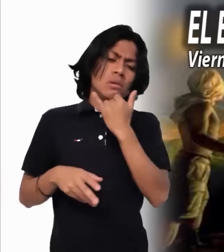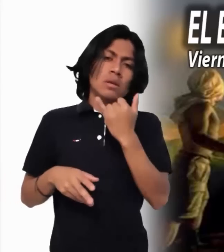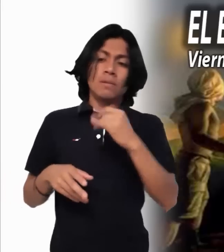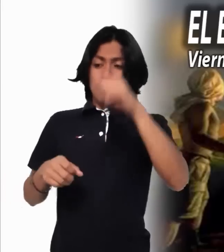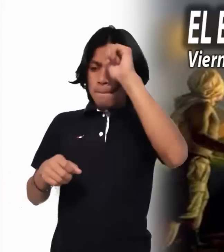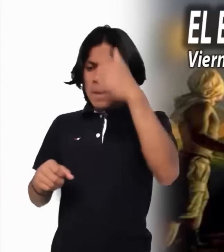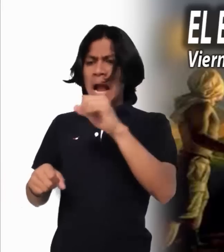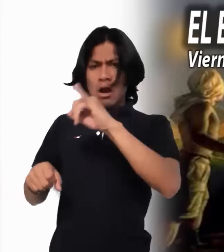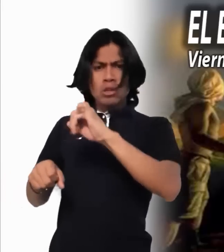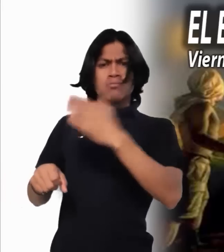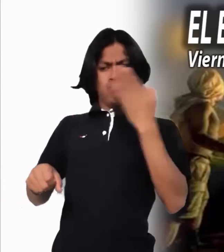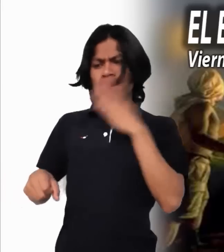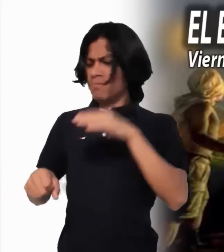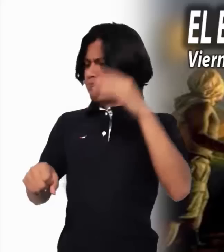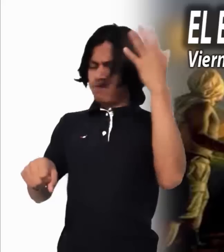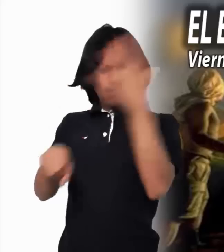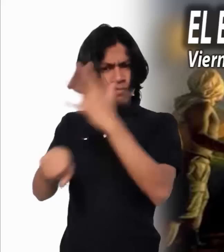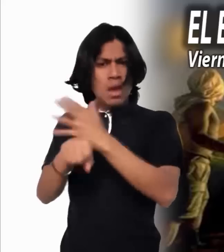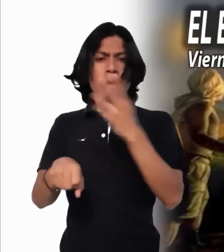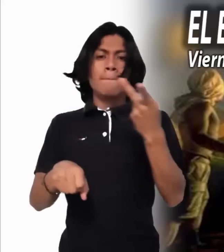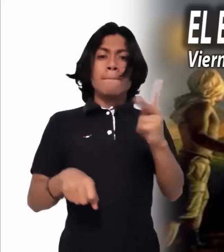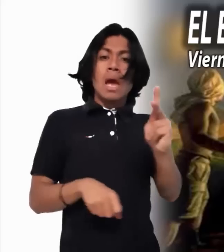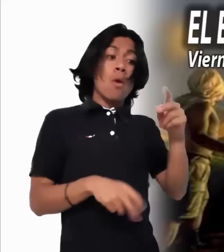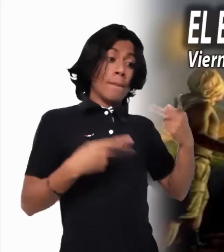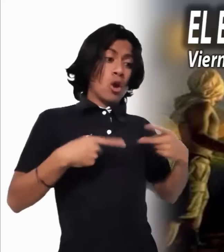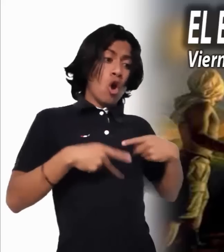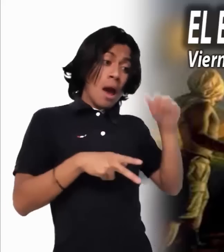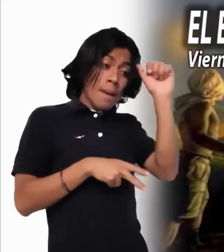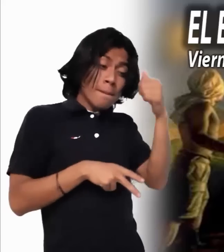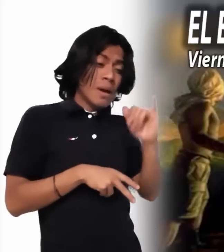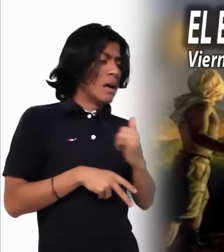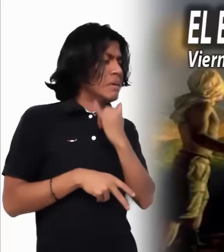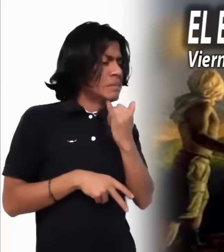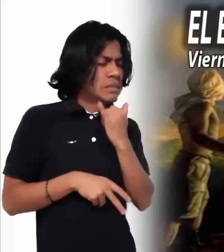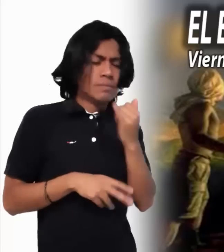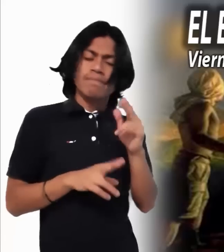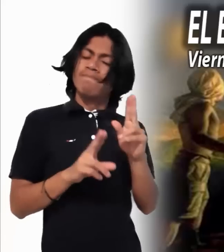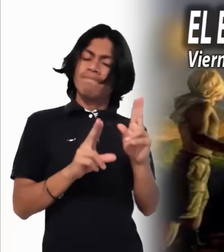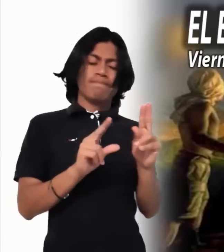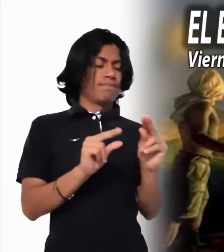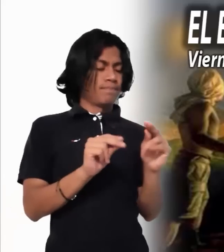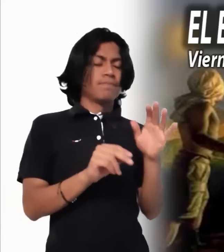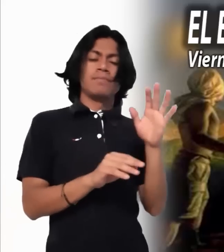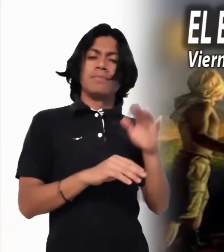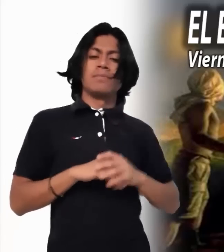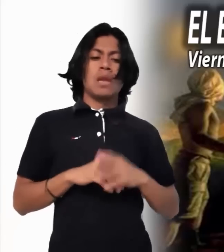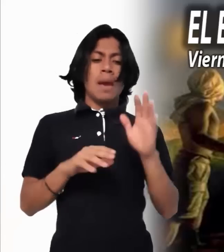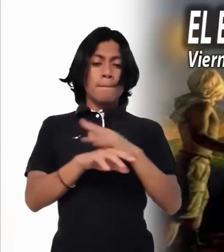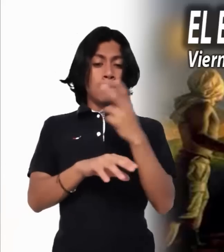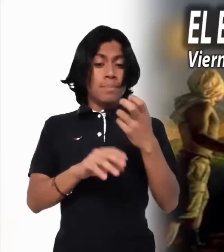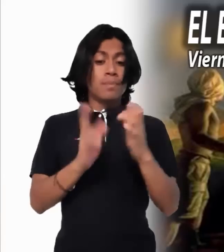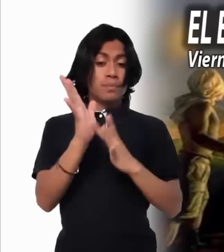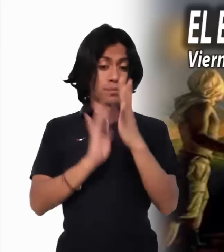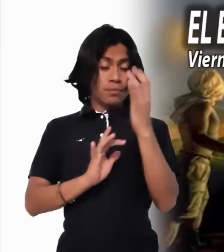el pecador. Y también, esto es lo que hace Cristo, como nos lo manifiesta a cada momento San Lucas.